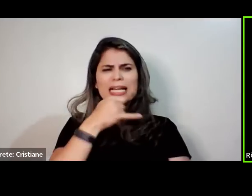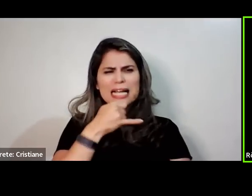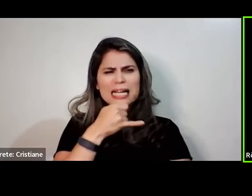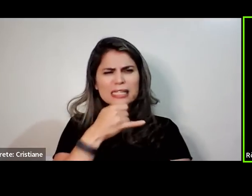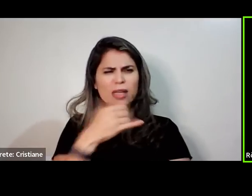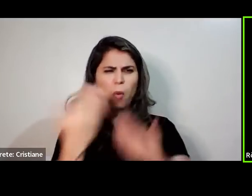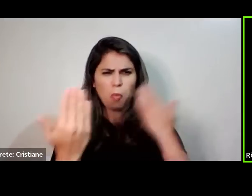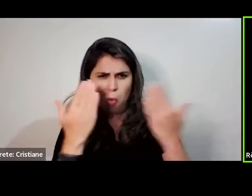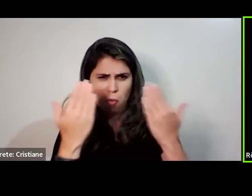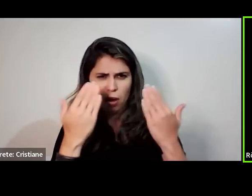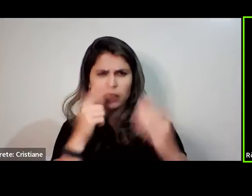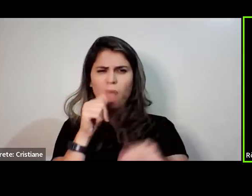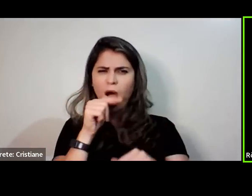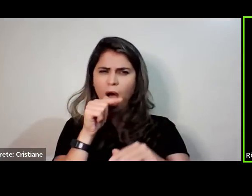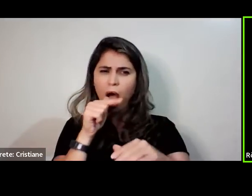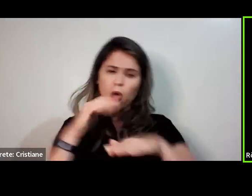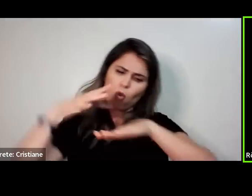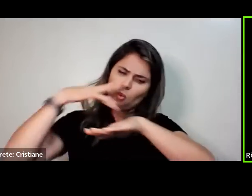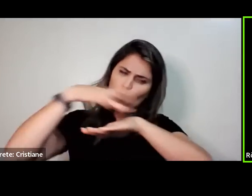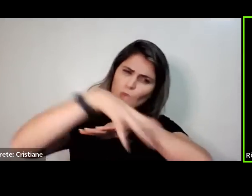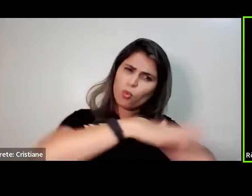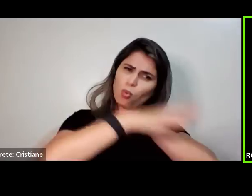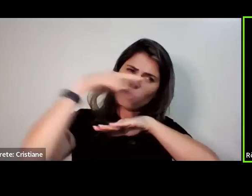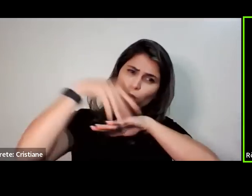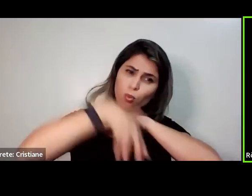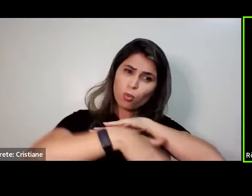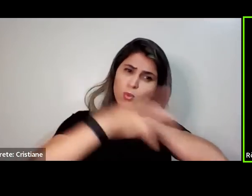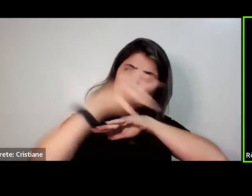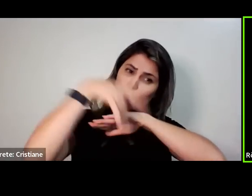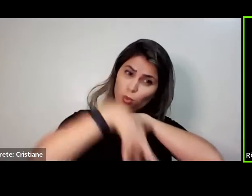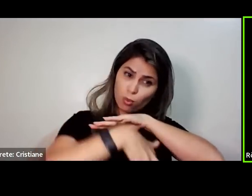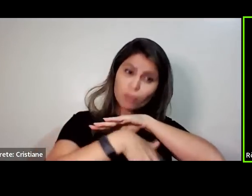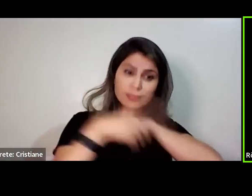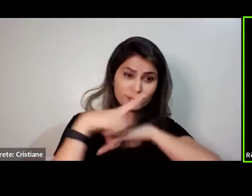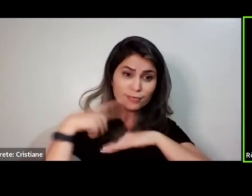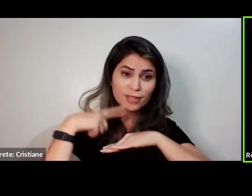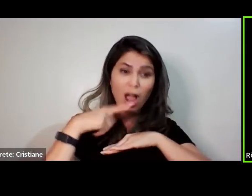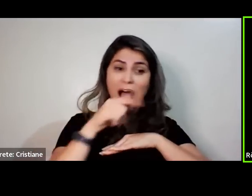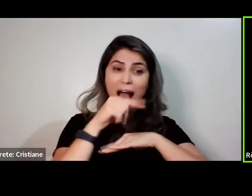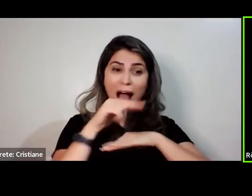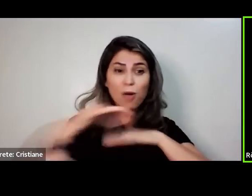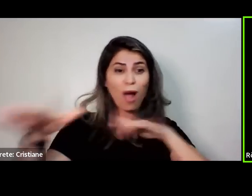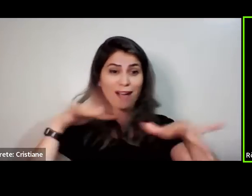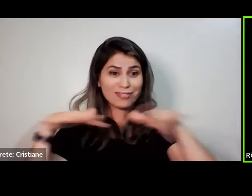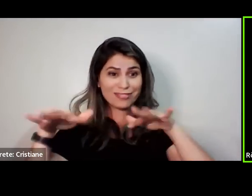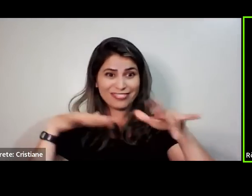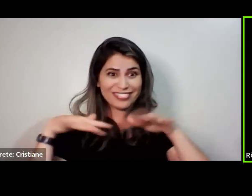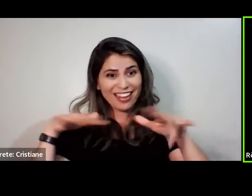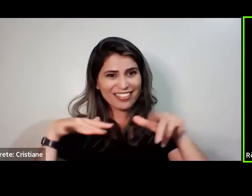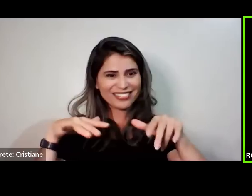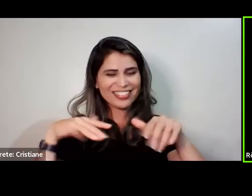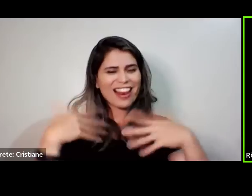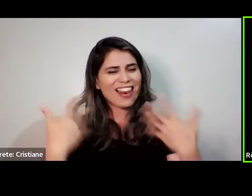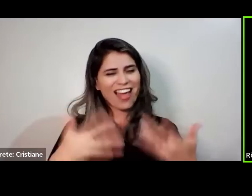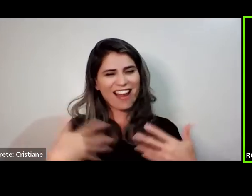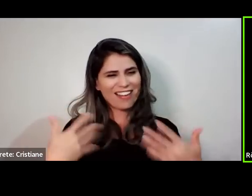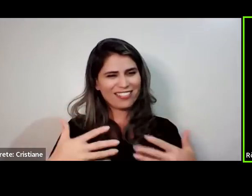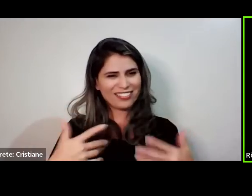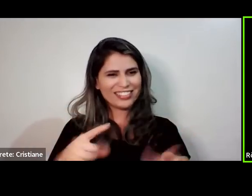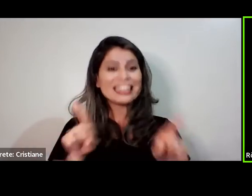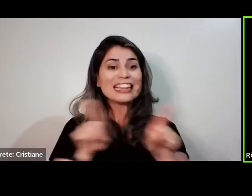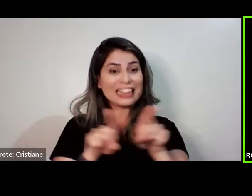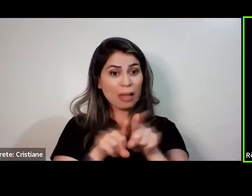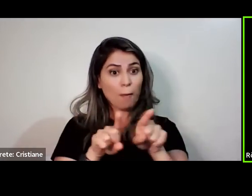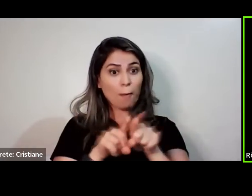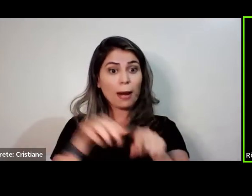está em movimento, ela fica leve e rica em minerais. Mesmo a água mineral que você compra, ela está parada. Ela vai